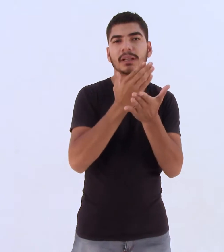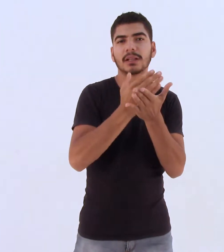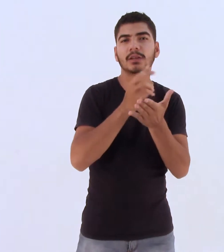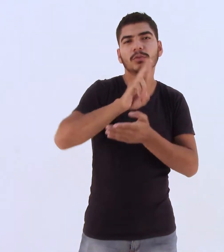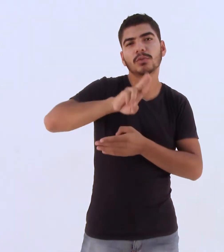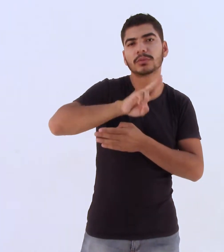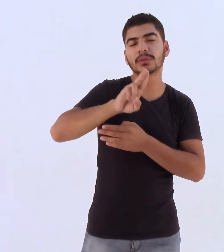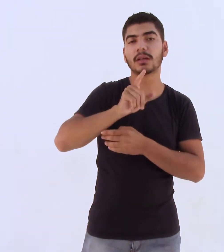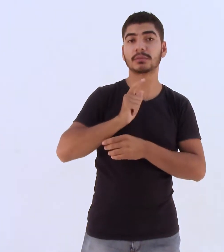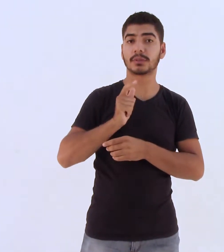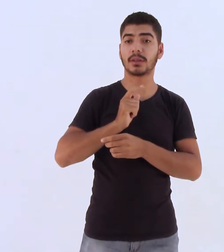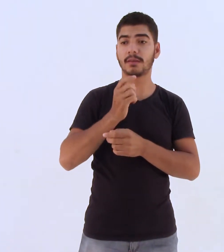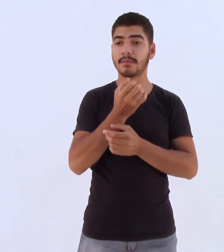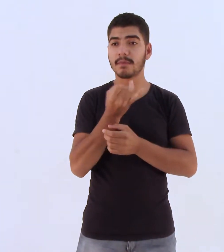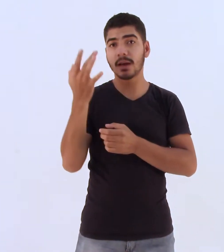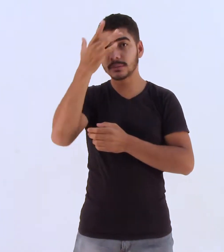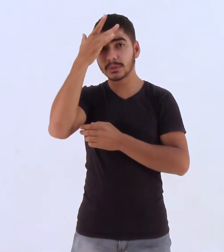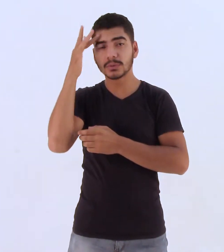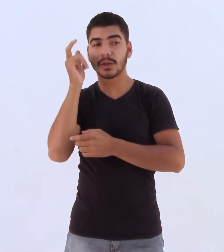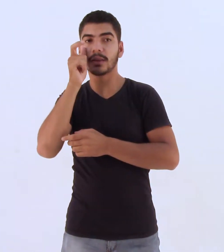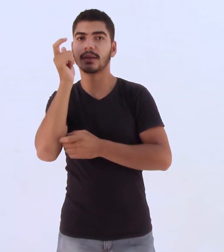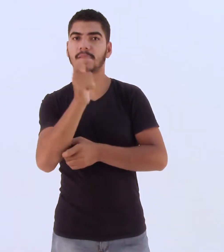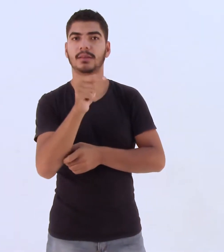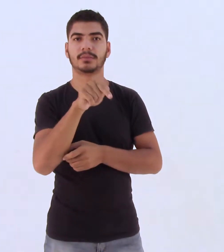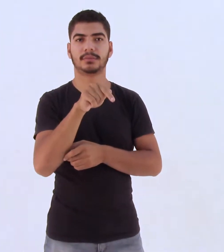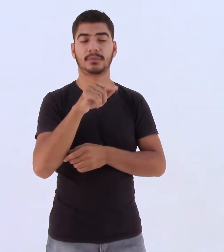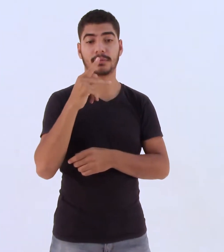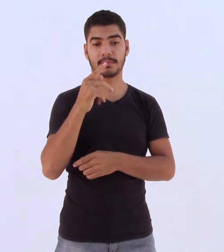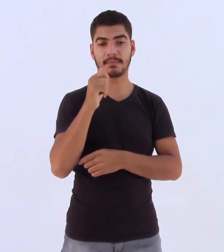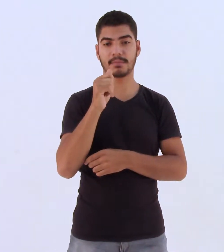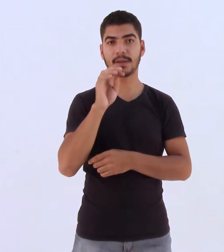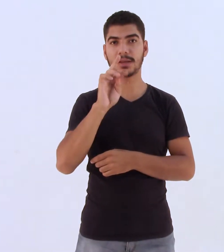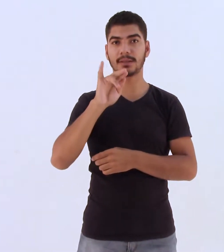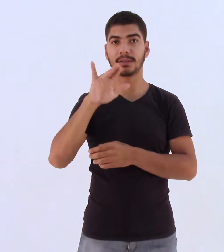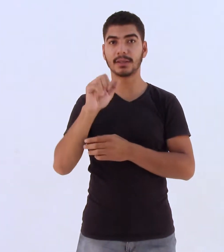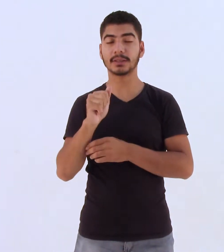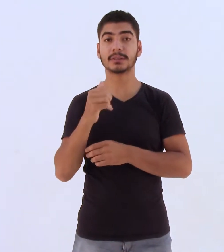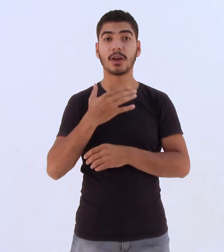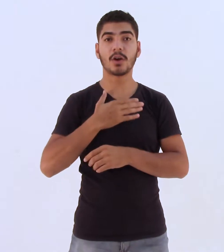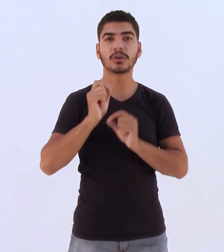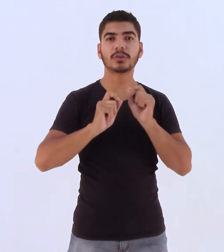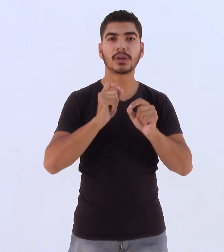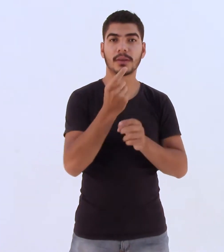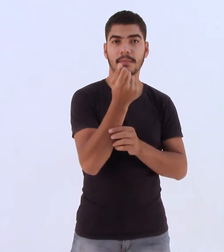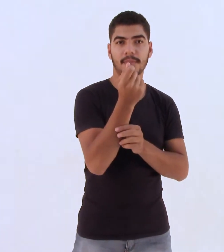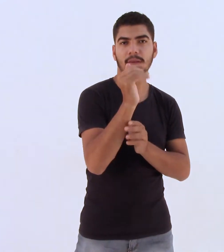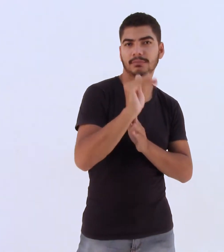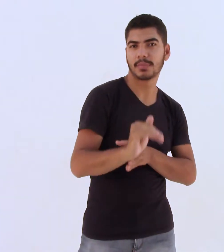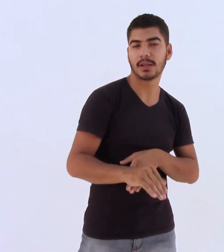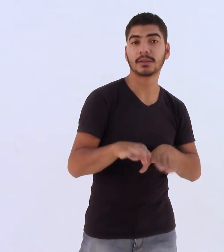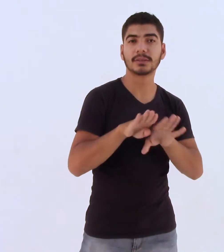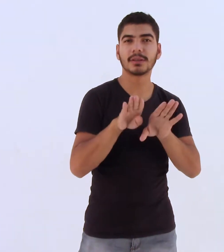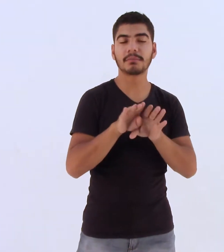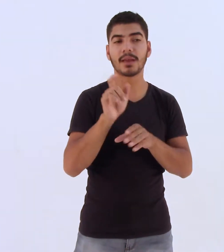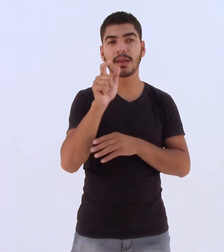atenção de diversos colecionadores. Para a Patrícia, além do preço camarada, não há nada mais incrível do que encontrar